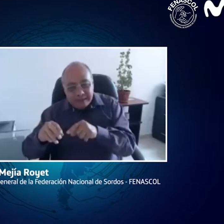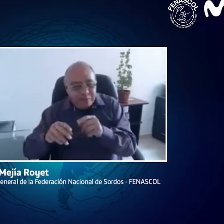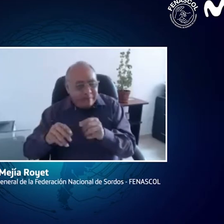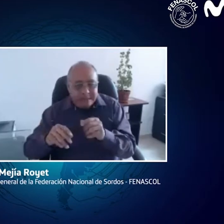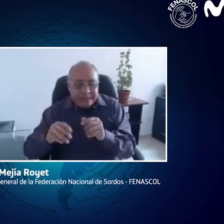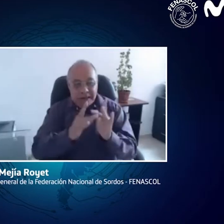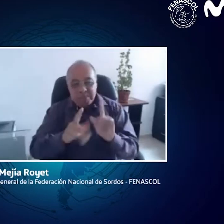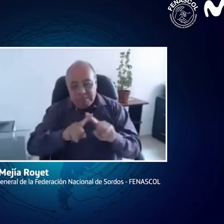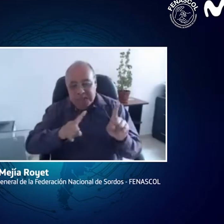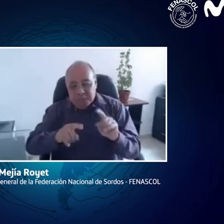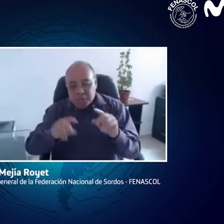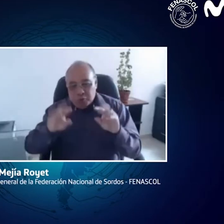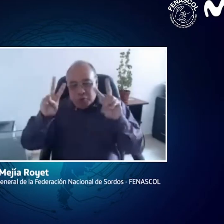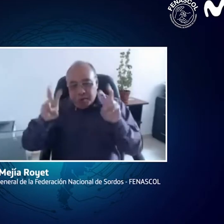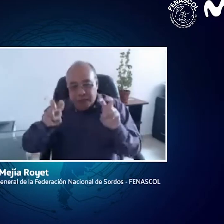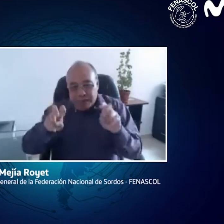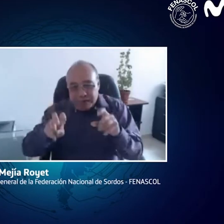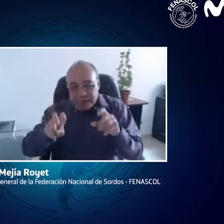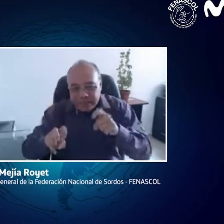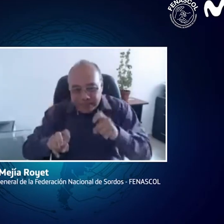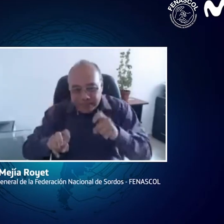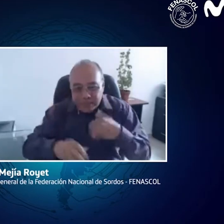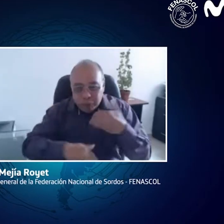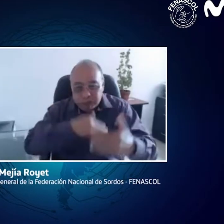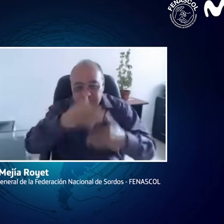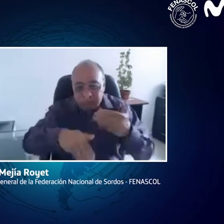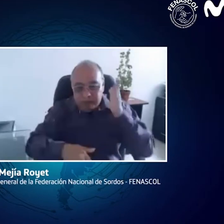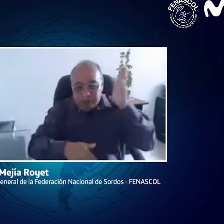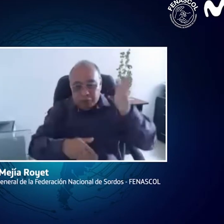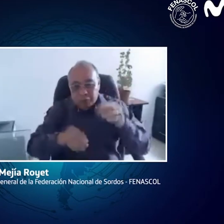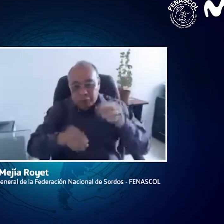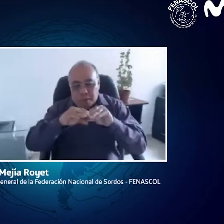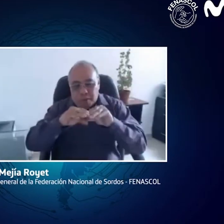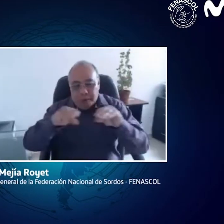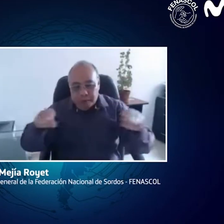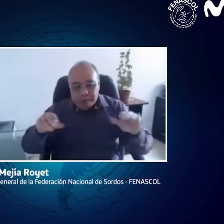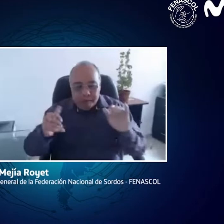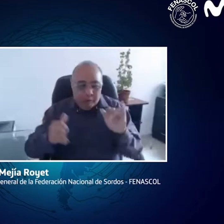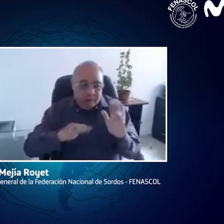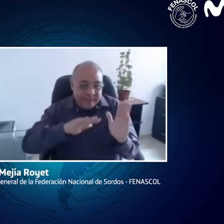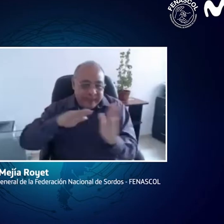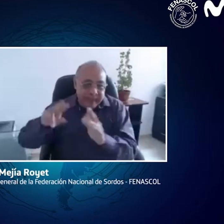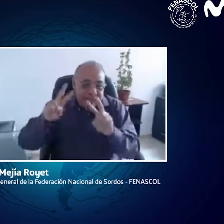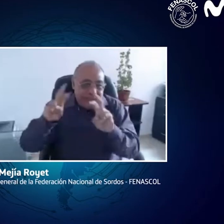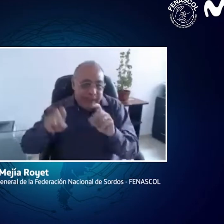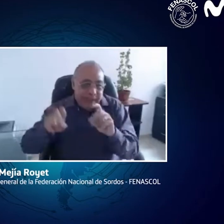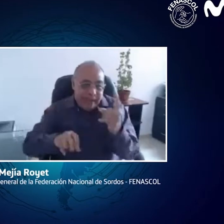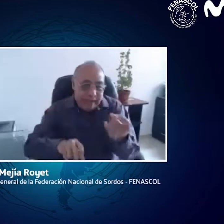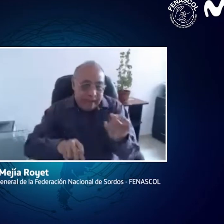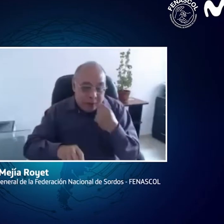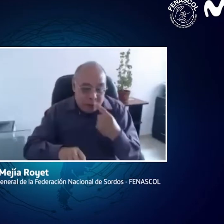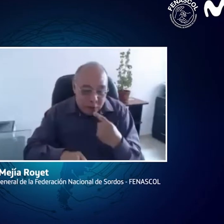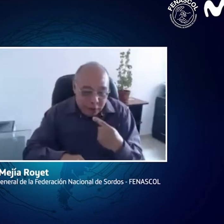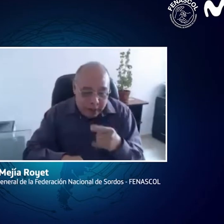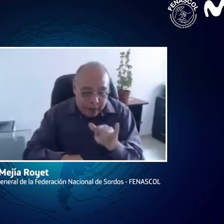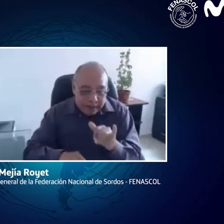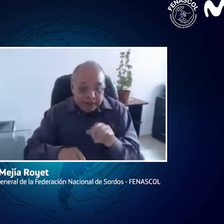Entonces, siempre es importante pensarnos en la identidad digital, pensando en las diferentes formas de accesibilidad,